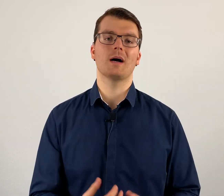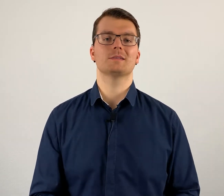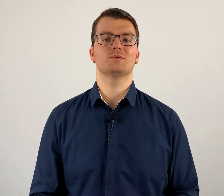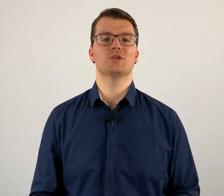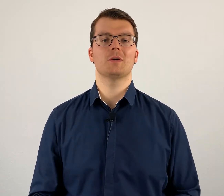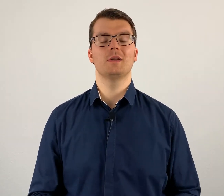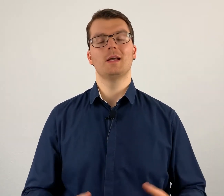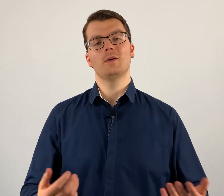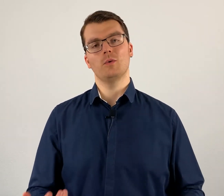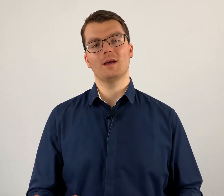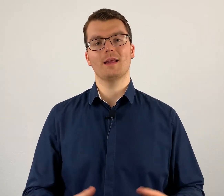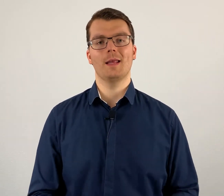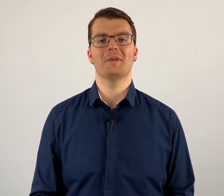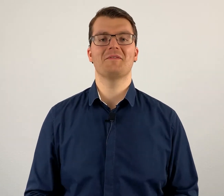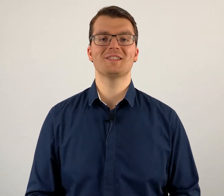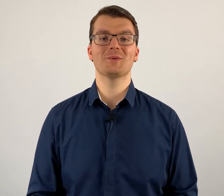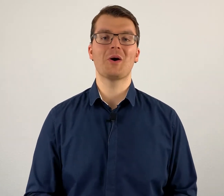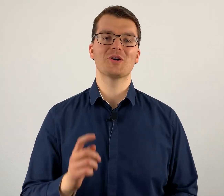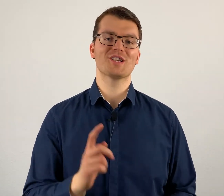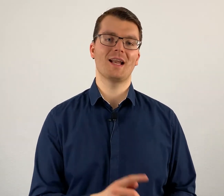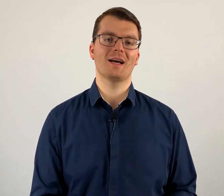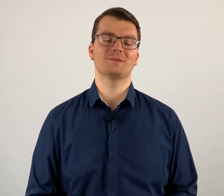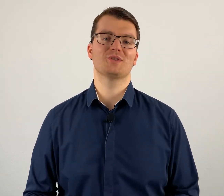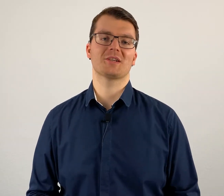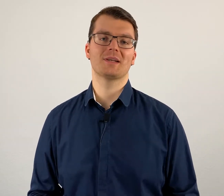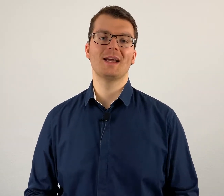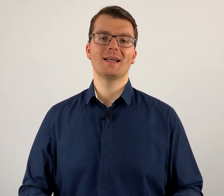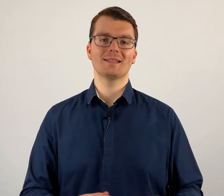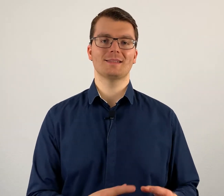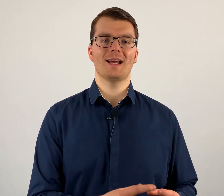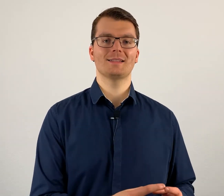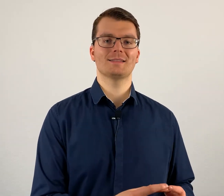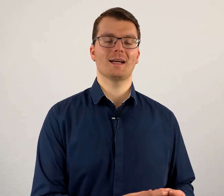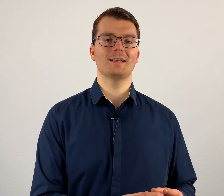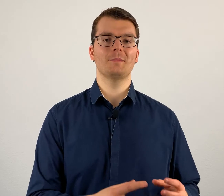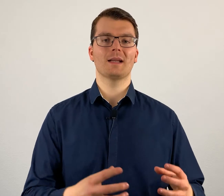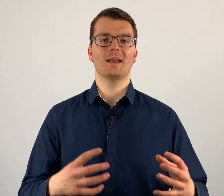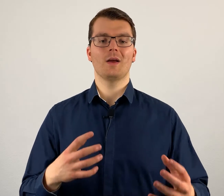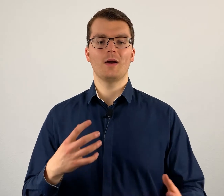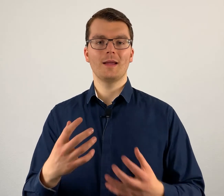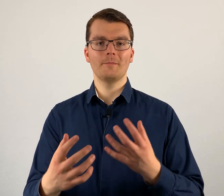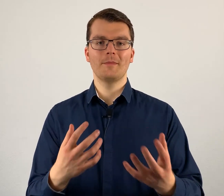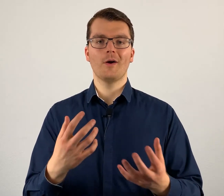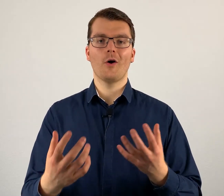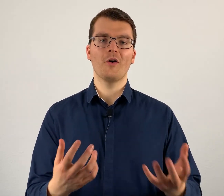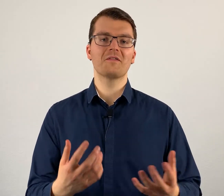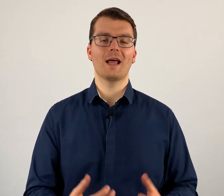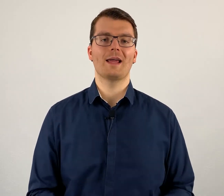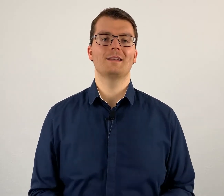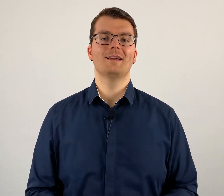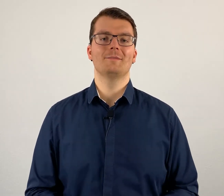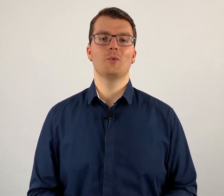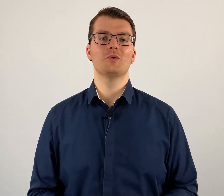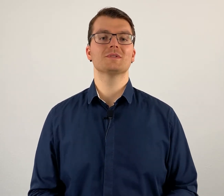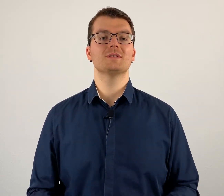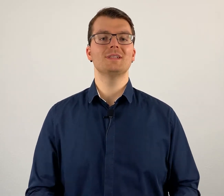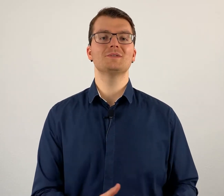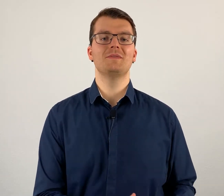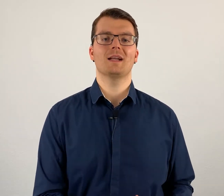anzuschauen oder gegebenenfalls sogar auch schneller anzuschauen. Das sind alles Sachen, die man im Offline-Modus nicht so wirklich